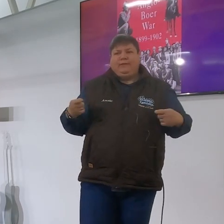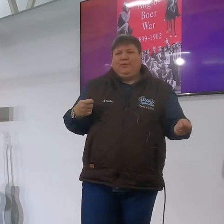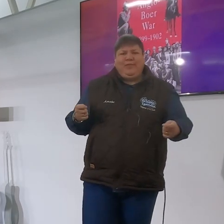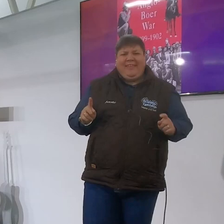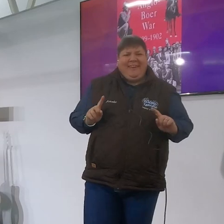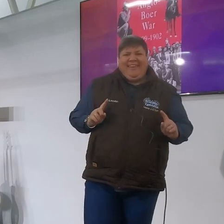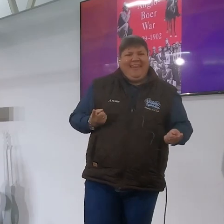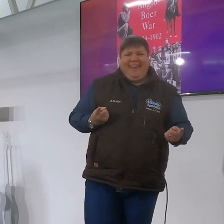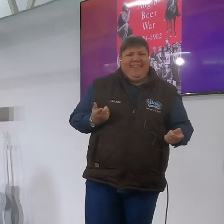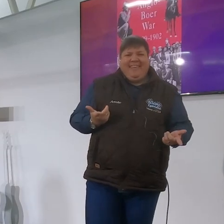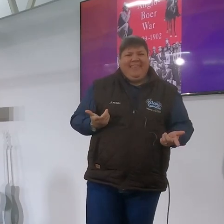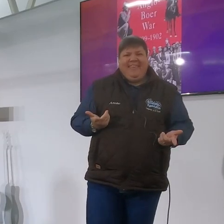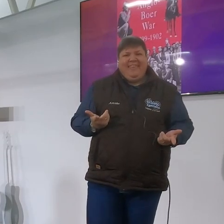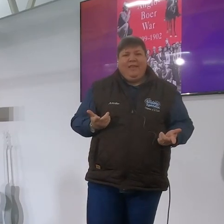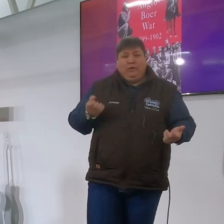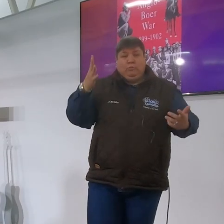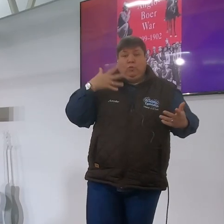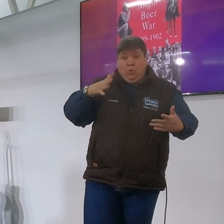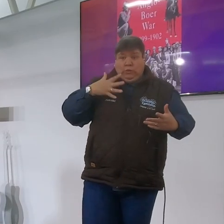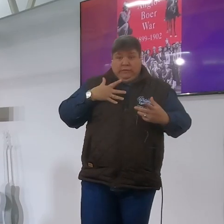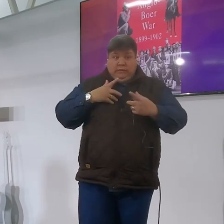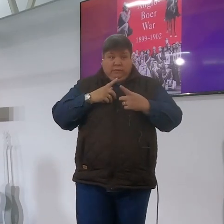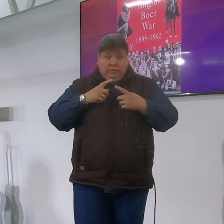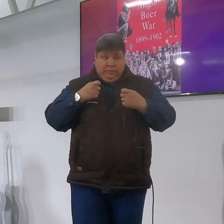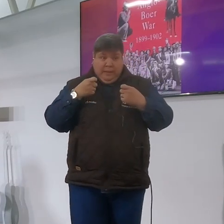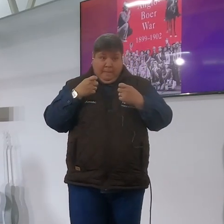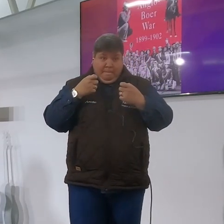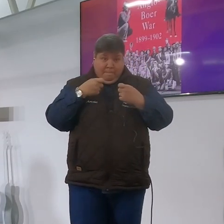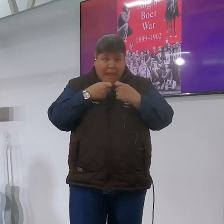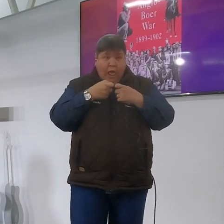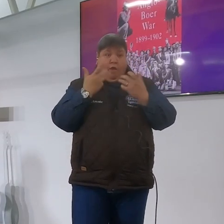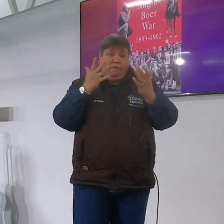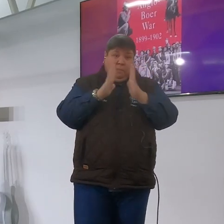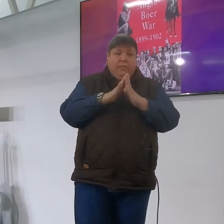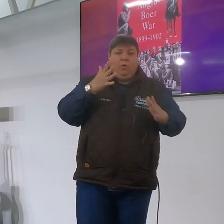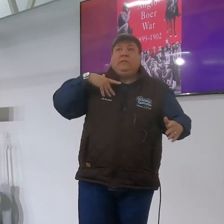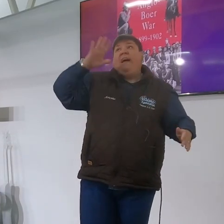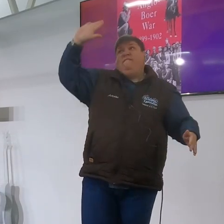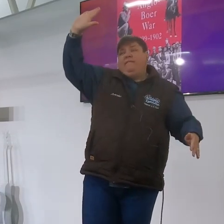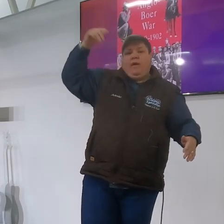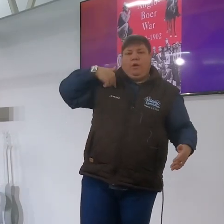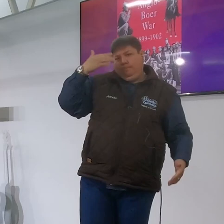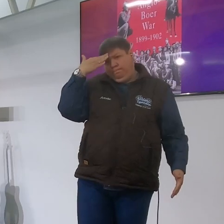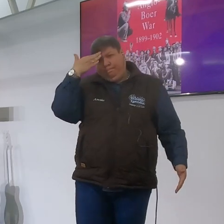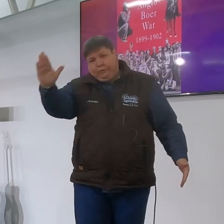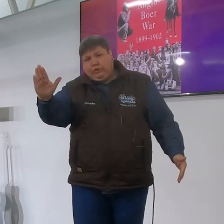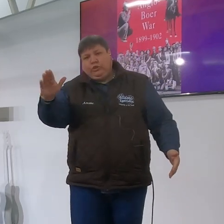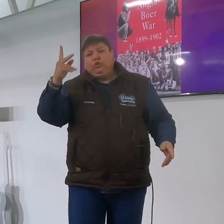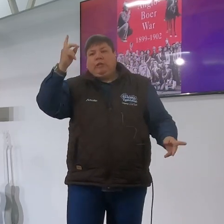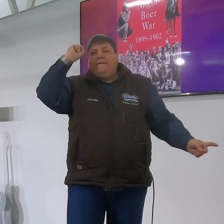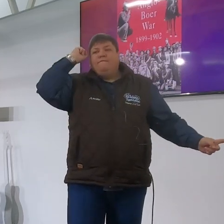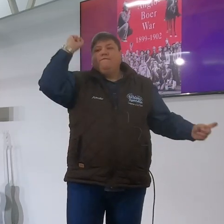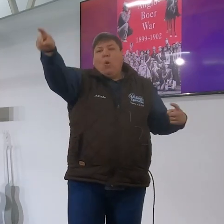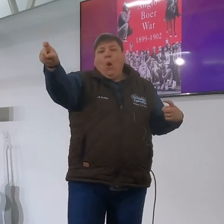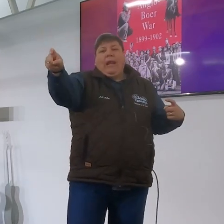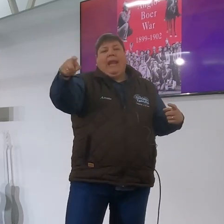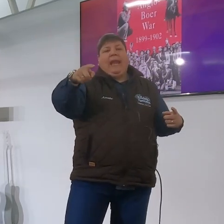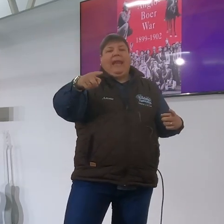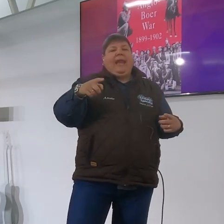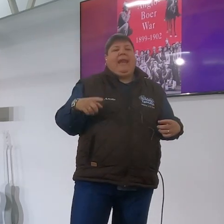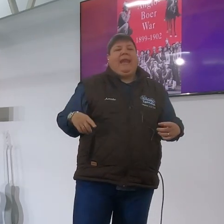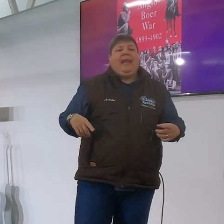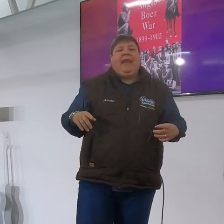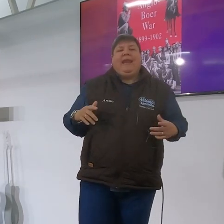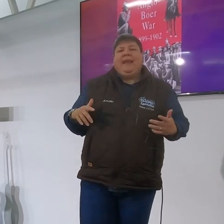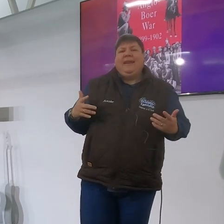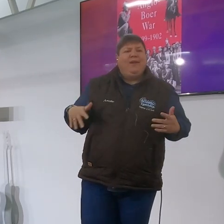en ek denk dis betek hier ons gesindheid wanneer ons bid om te sê jyre weet dalk is het beter weet hierdie dinge moet ons op manier het doen wat